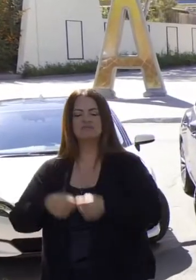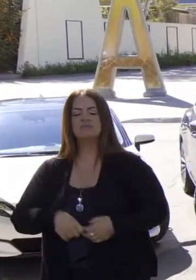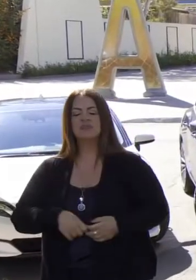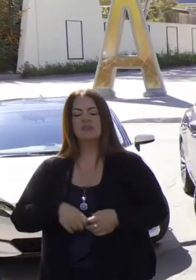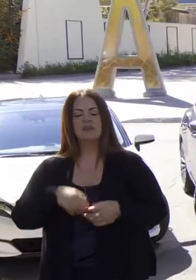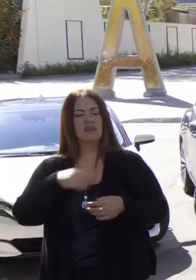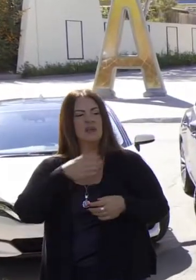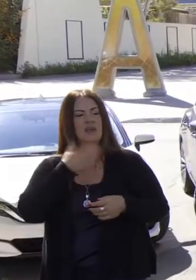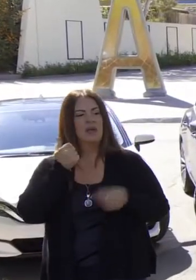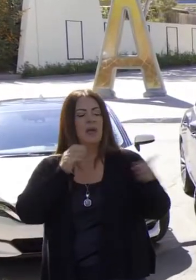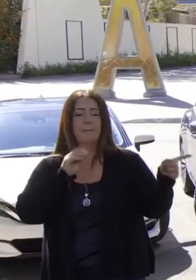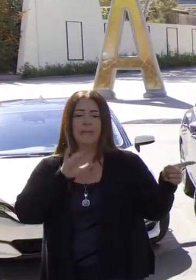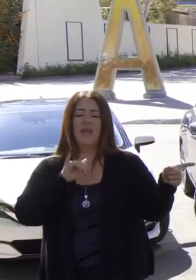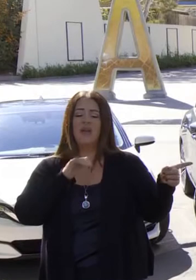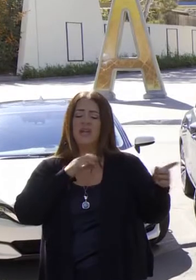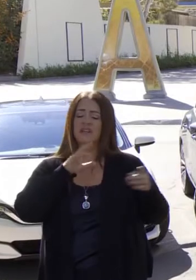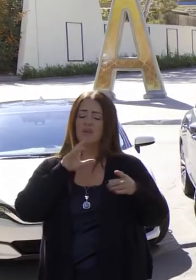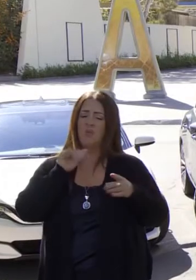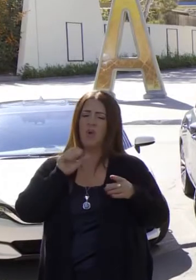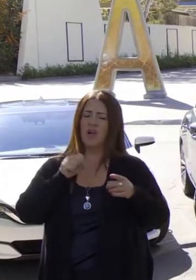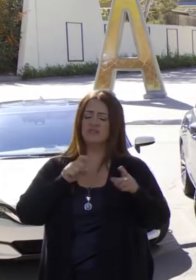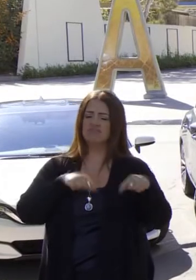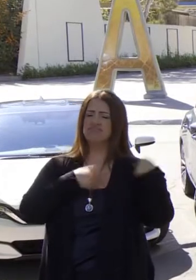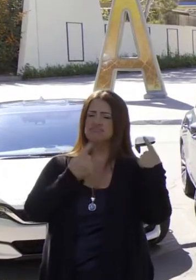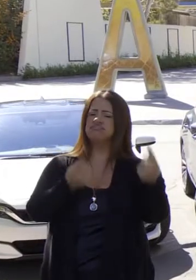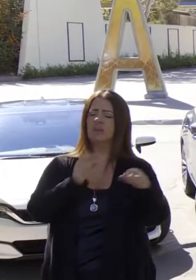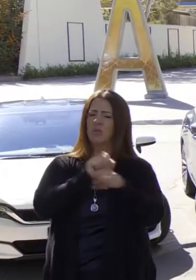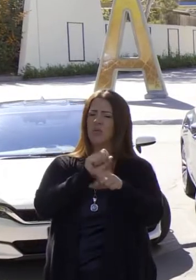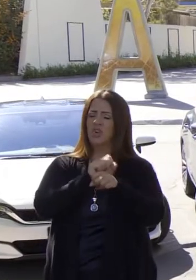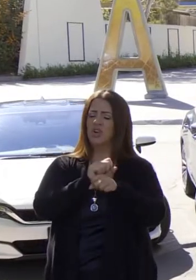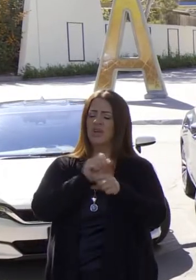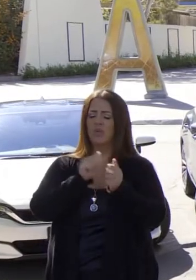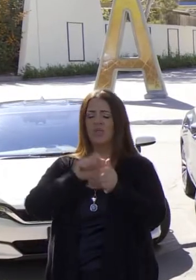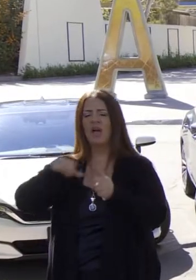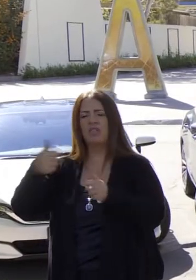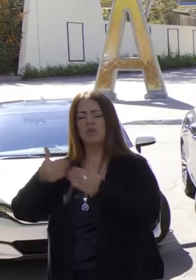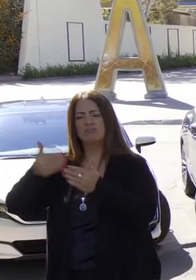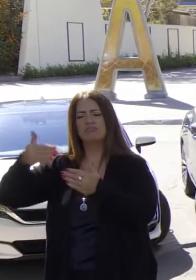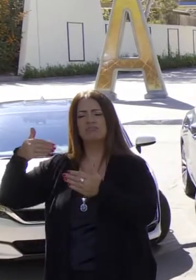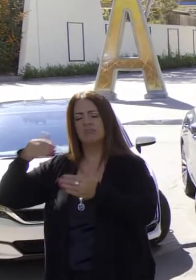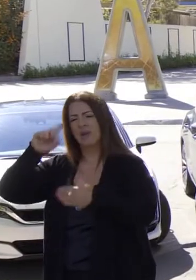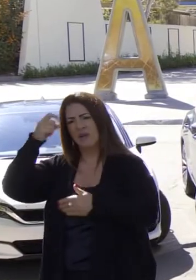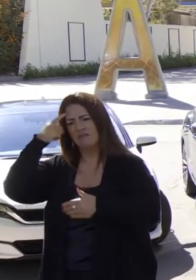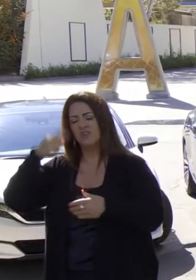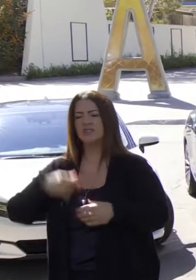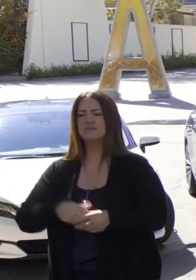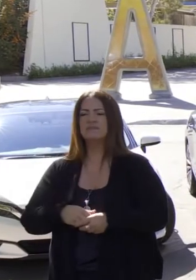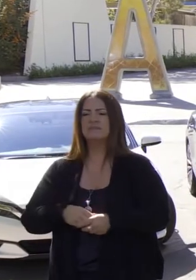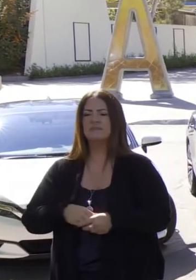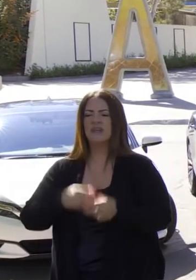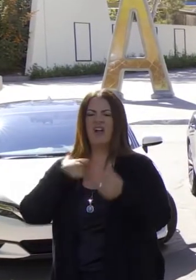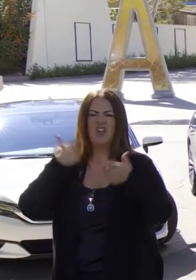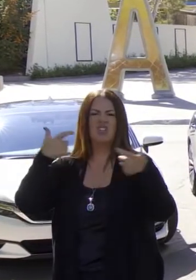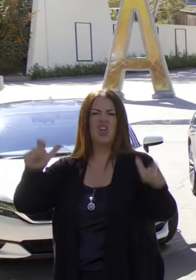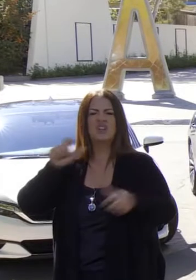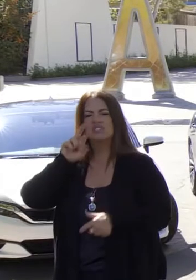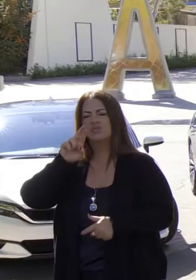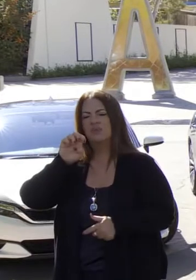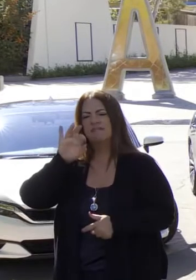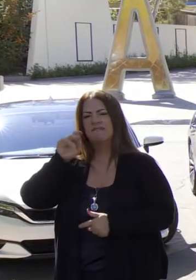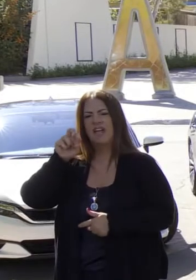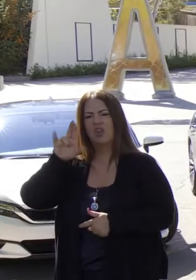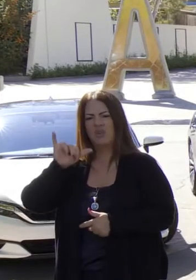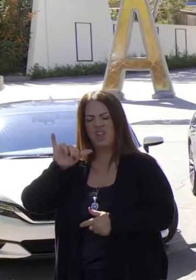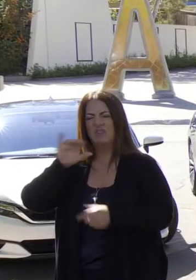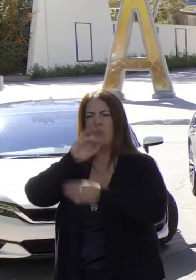hemos hecho. Mary lideró en la administración previa las normas de combustibles bajos en carbón.